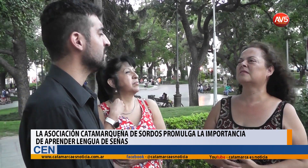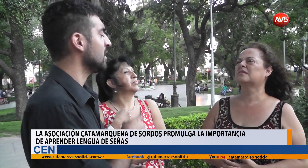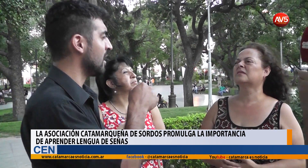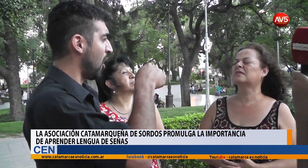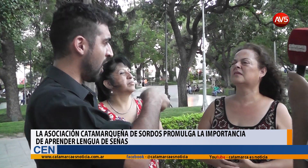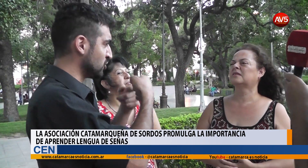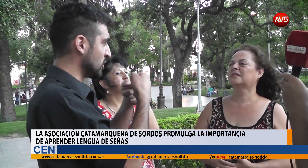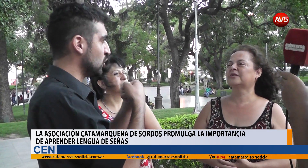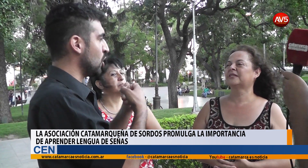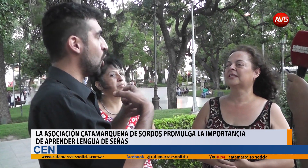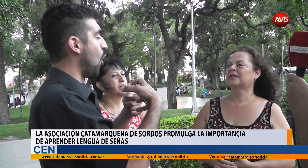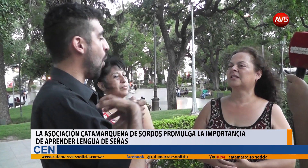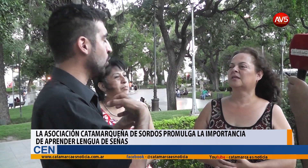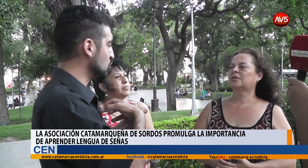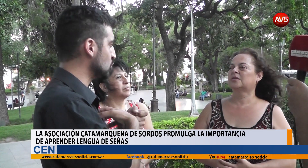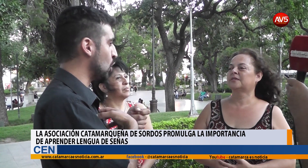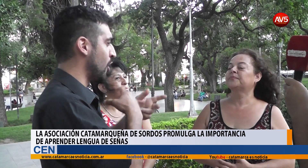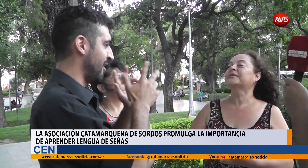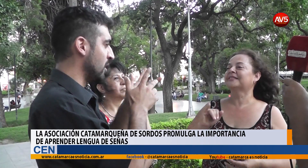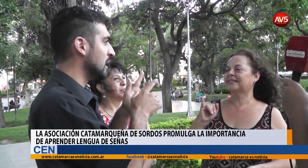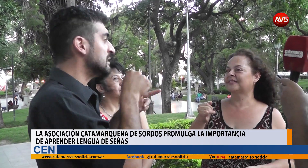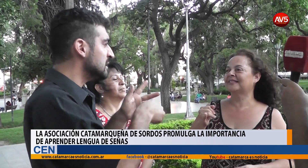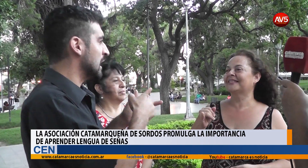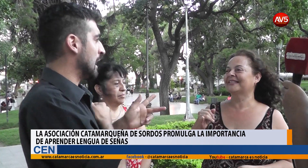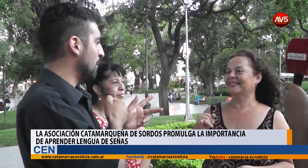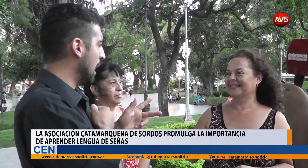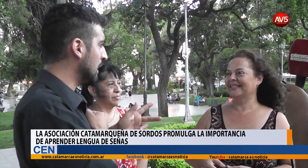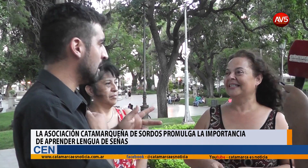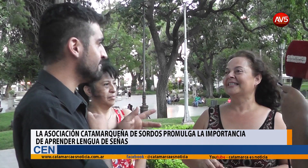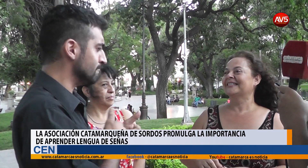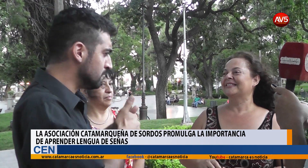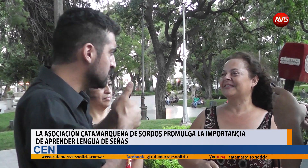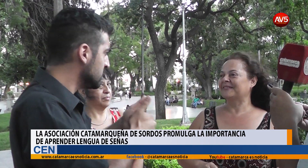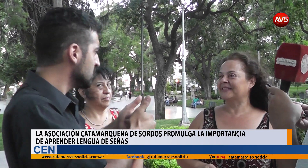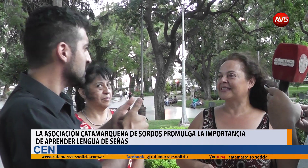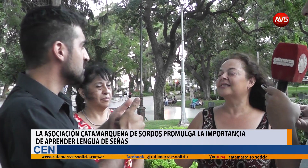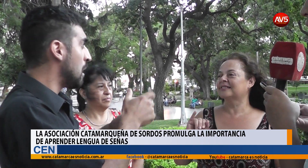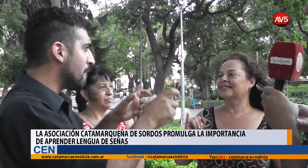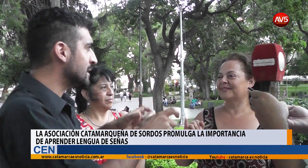la provincia de Catamarca no está preparada para las personas sordas?